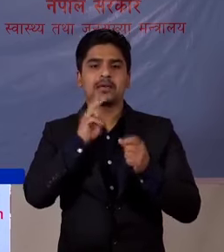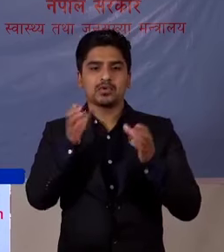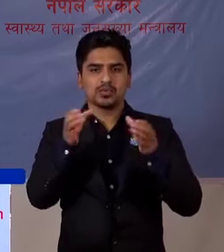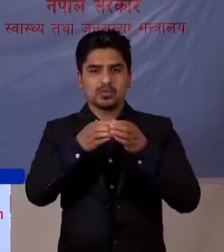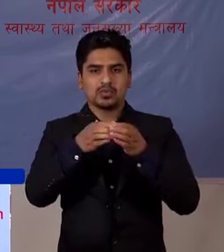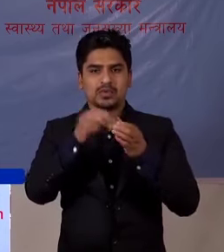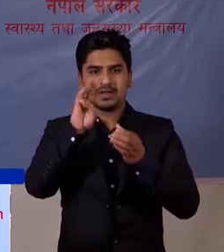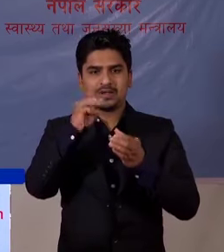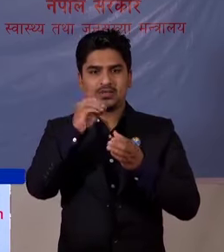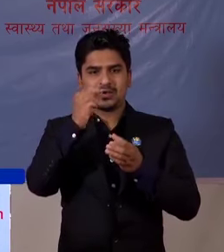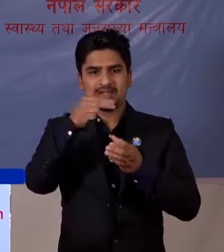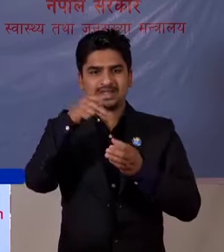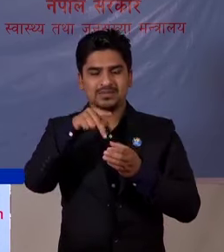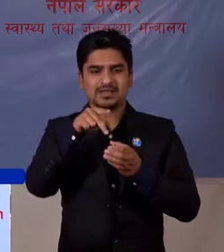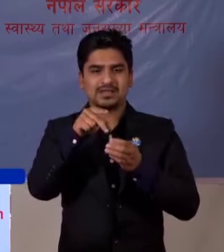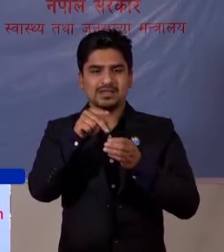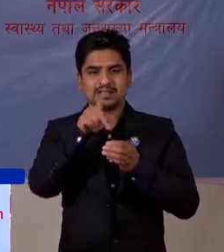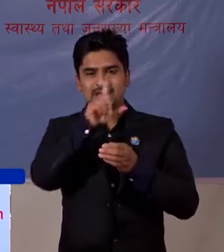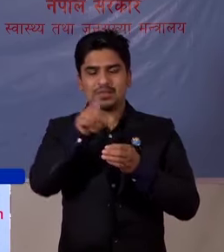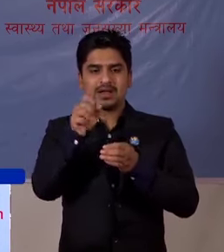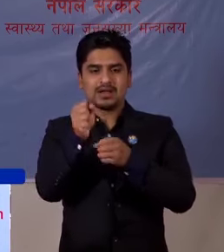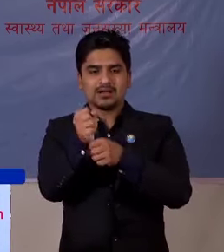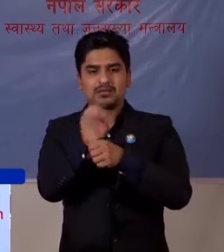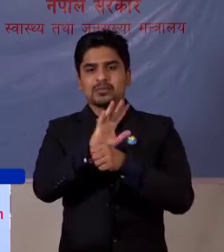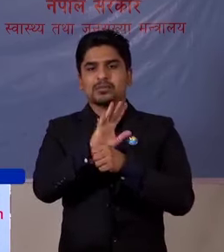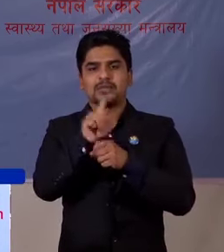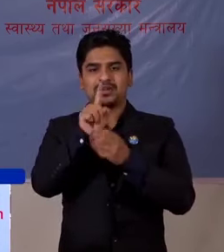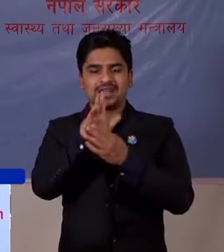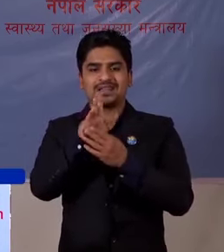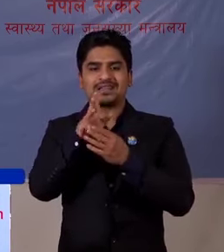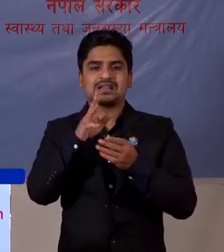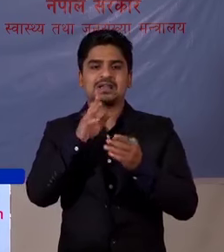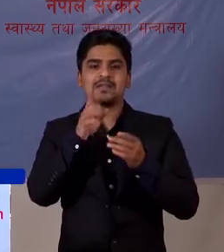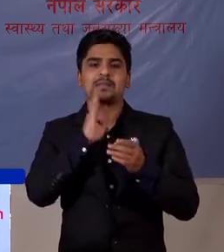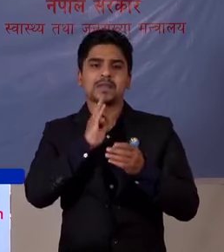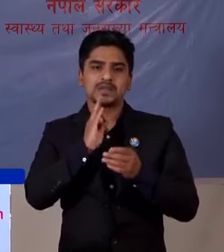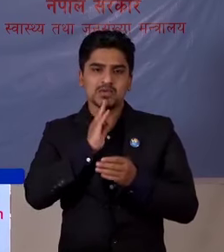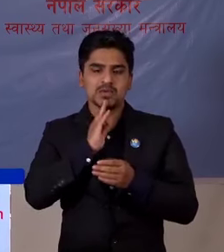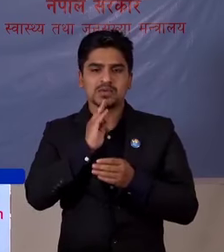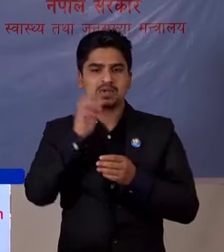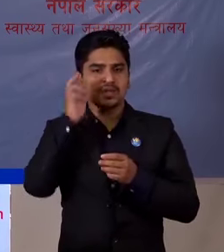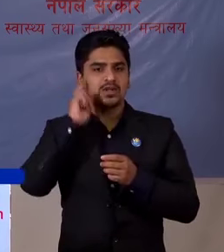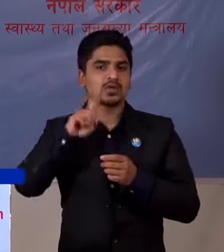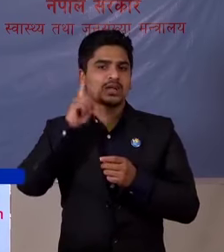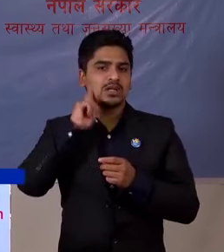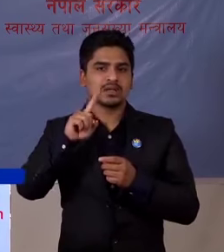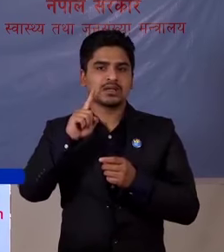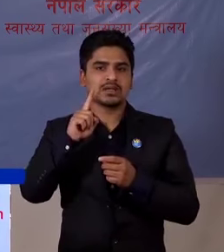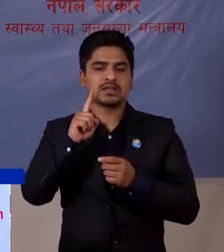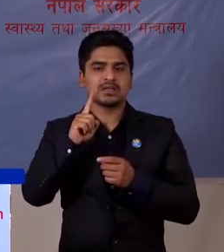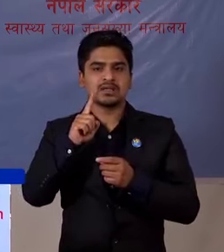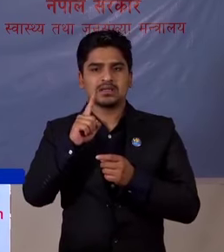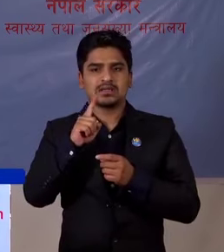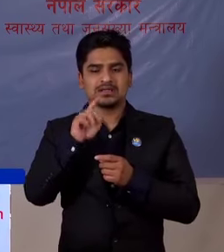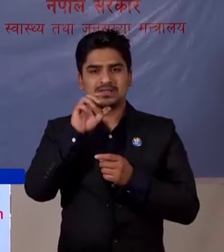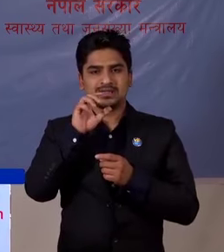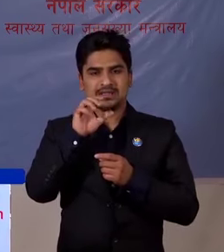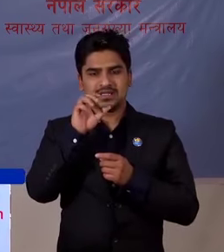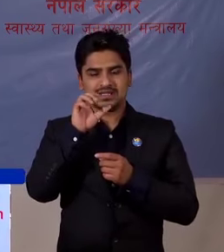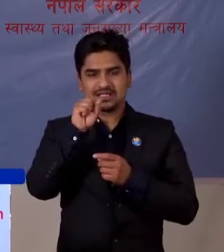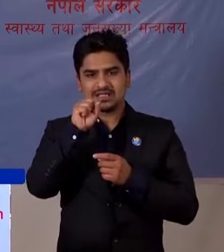M.O.H.P. नेपाल COVID-19 नामको वाइवर ग्रूप फेस्बुक रद्दैनिक आमरो सिट्रेप